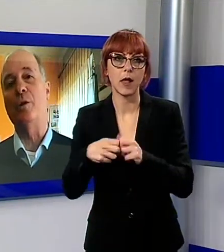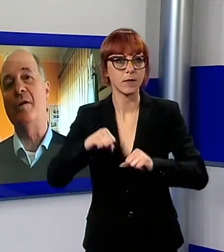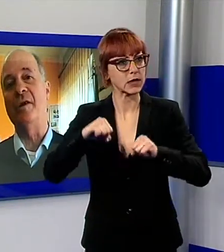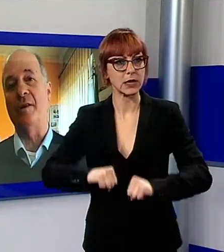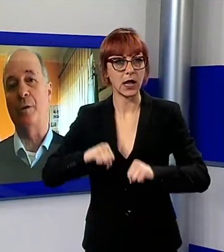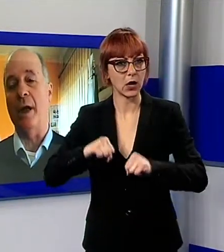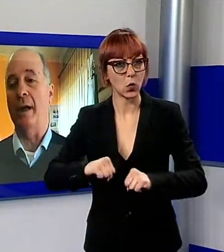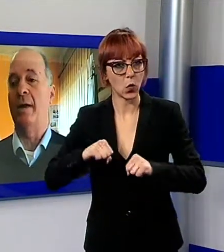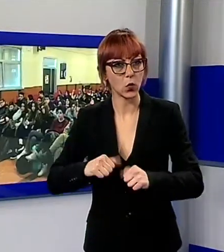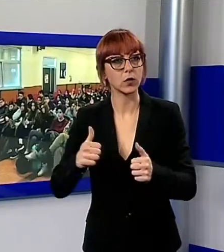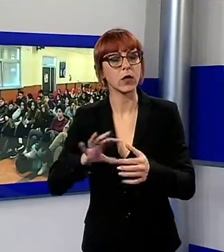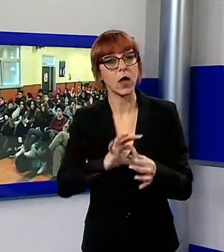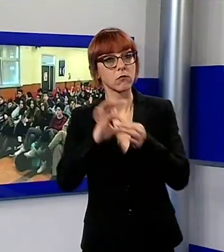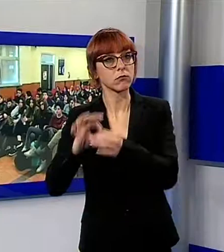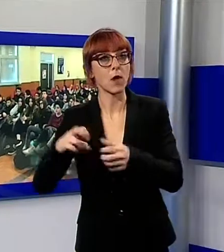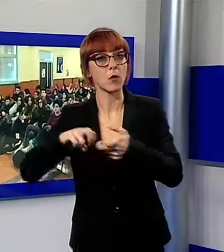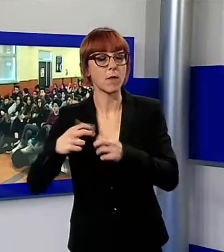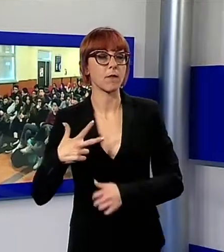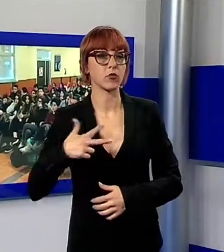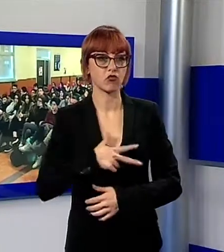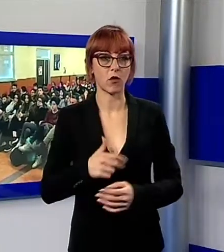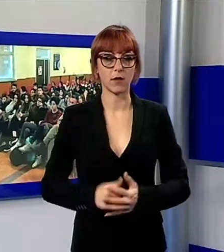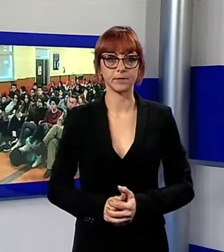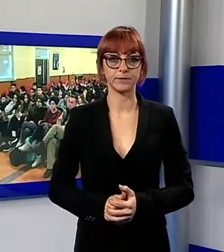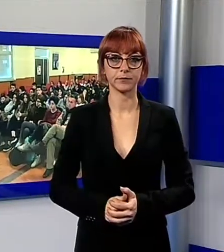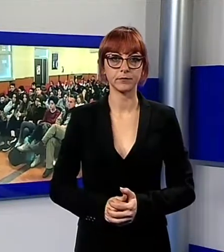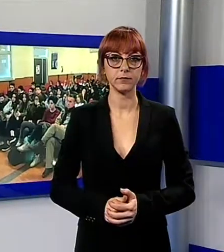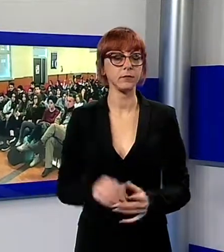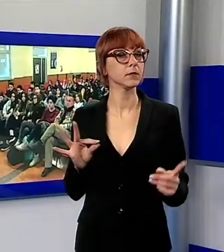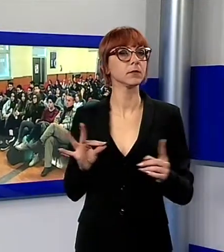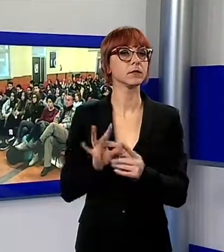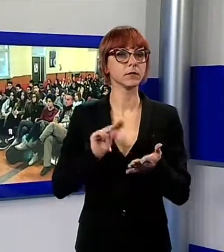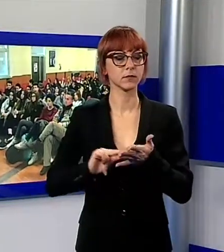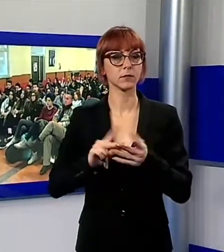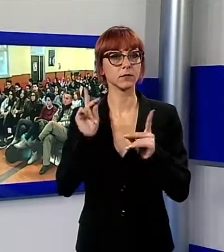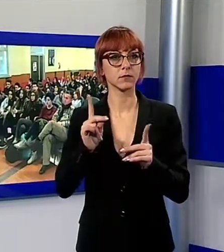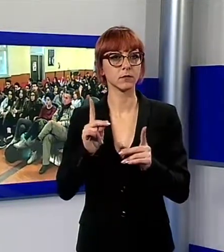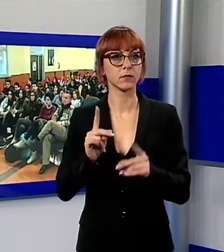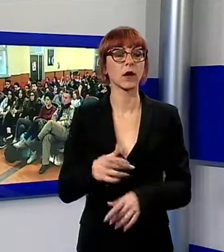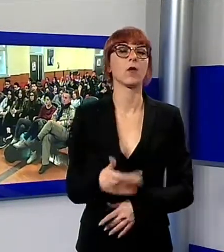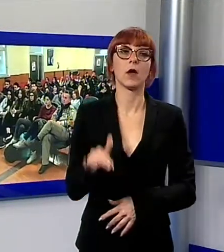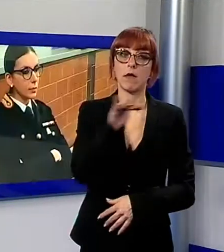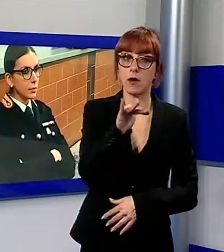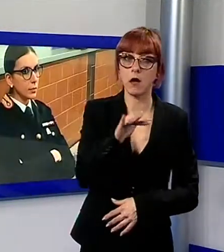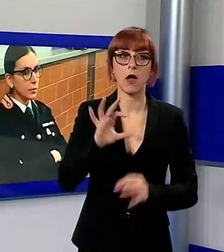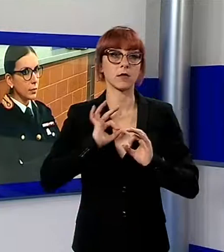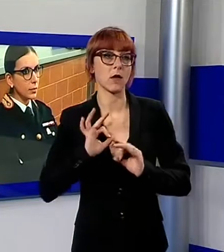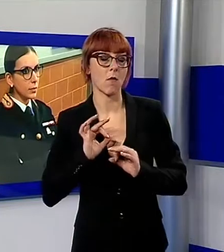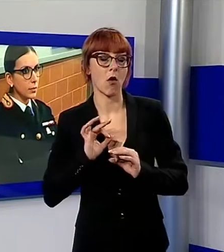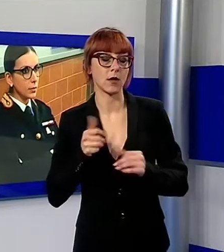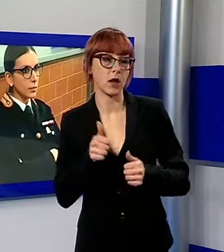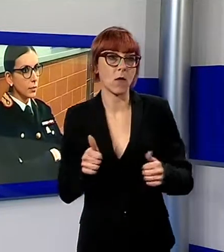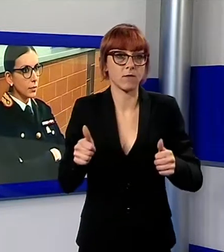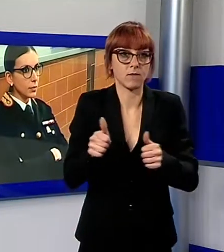anche da un punto di vista sociale. Lo scopo della scuola è stato anche quello di avvicinare i ragazzi alle forze dell'ordine per combattere